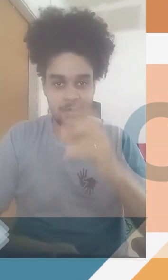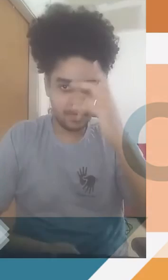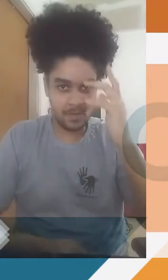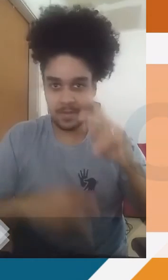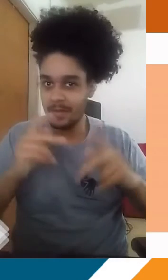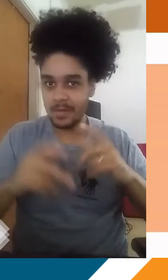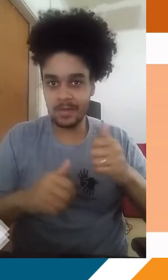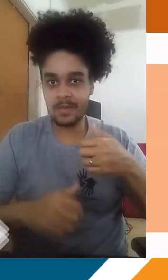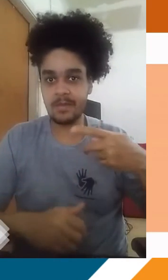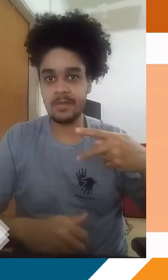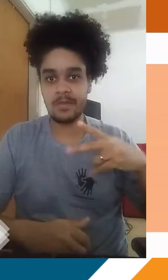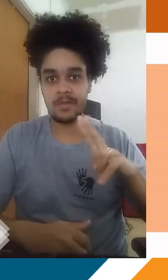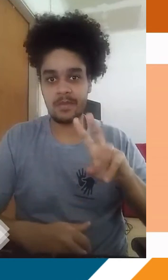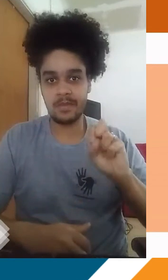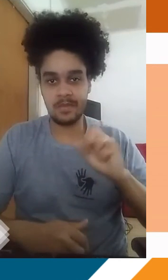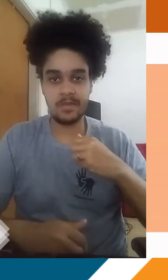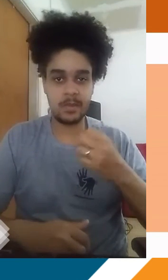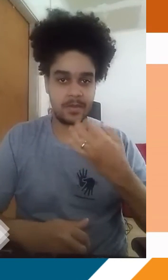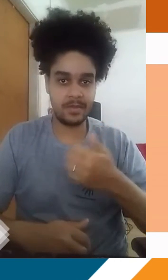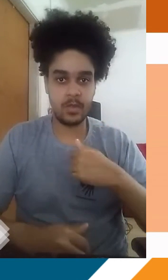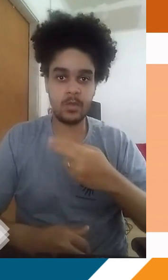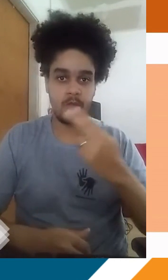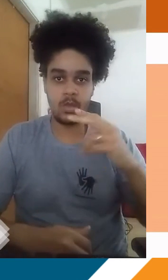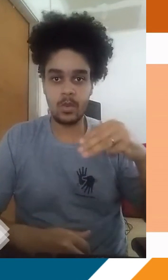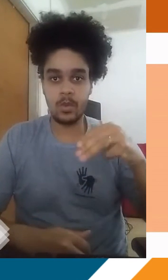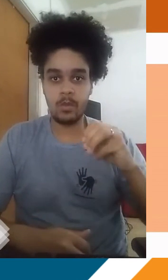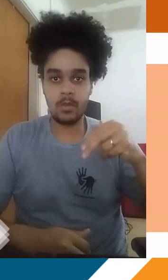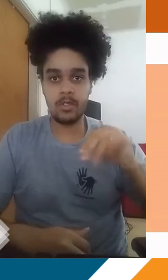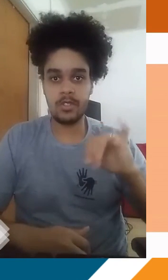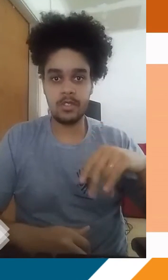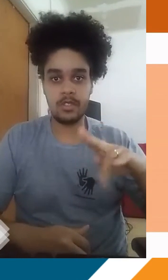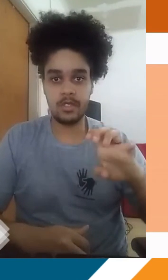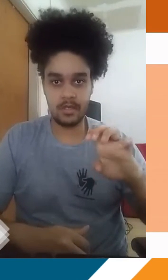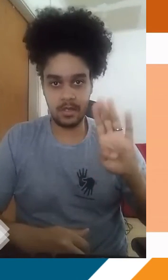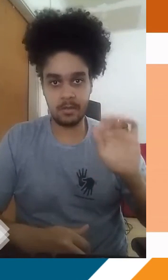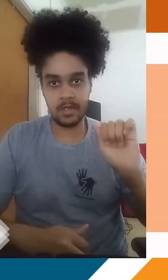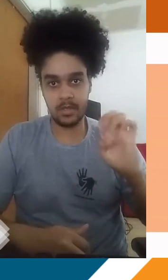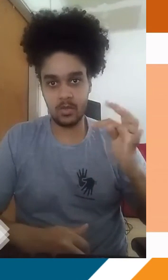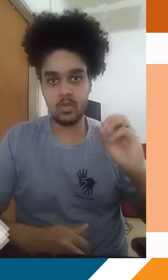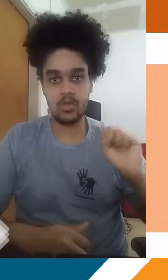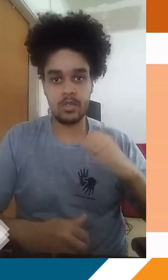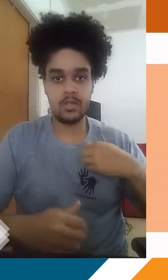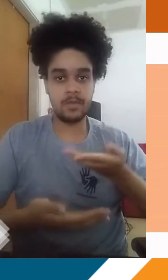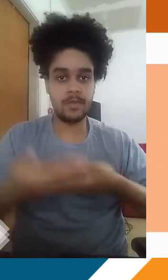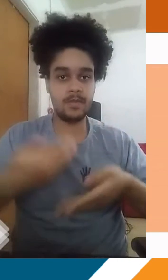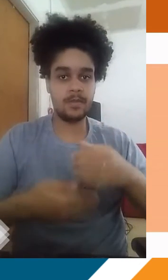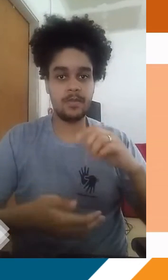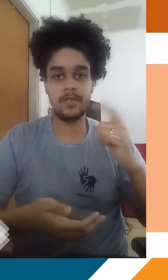Oi pessoal do PVS, tudo bem com vocês? Eu me chamo Monique Bastos, eu sou mediadora de geografia e estou aqui para conversar um